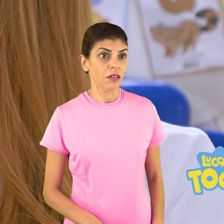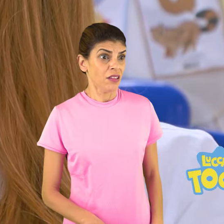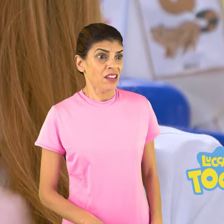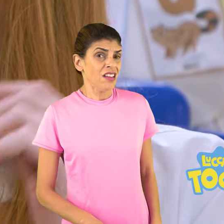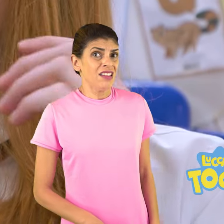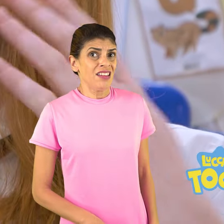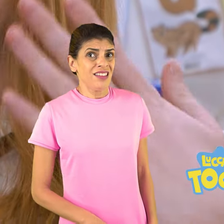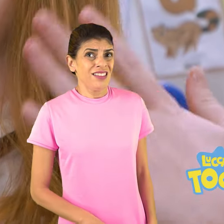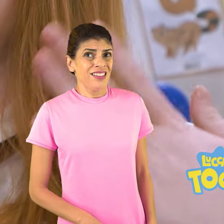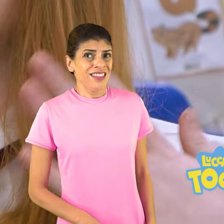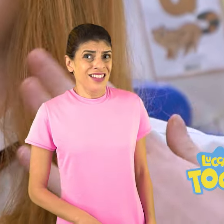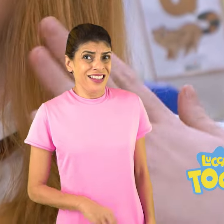o, o Rick?